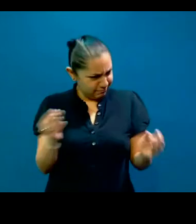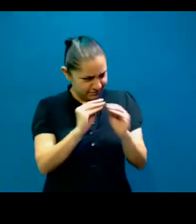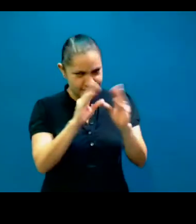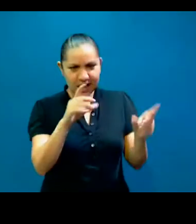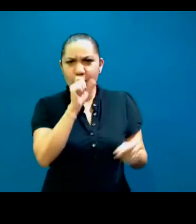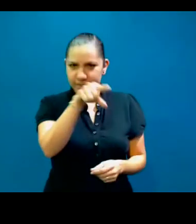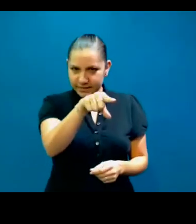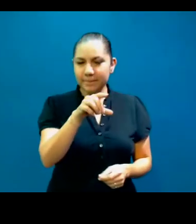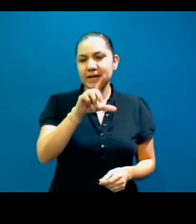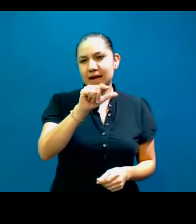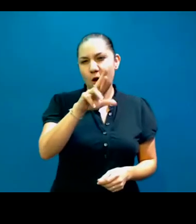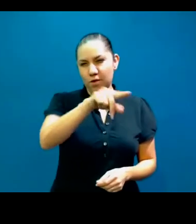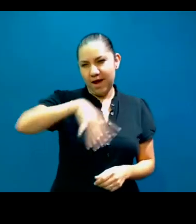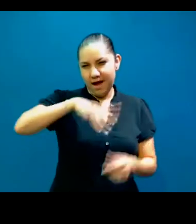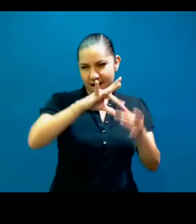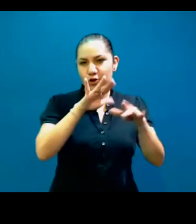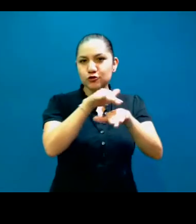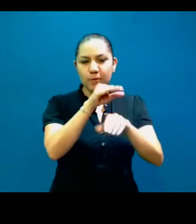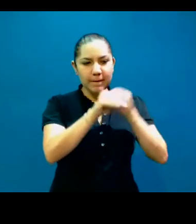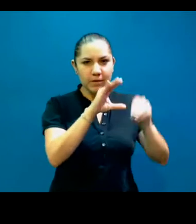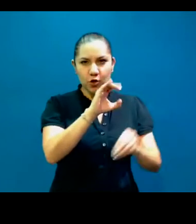que nos decía Laura que hicieron, estaría muy bueno.